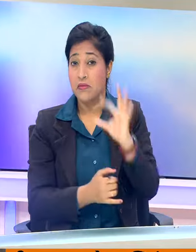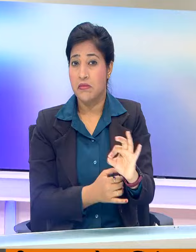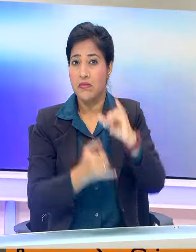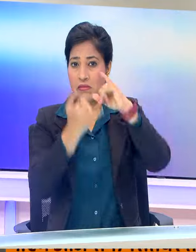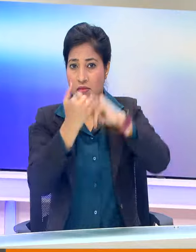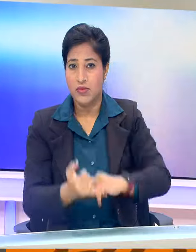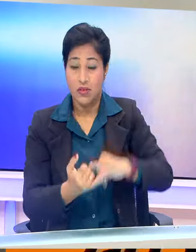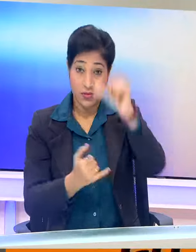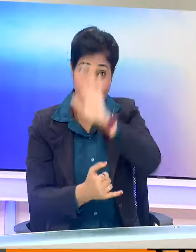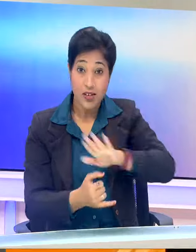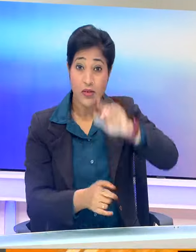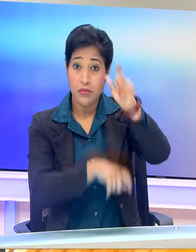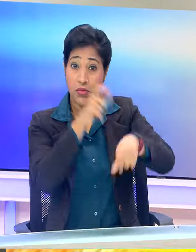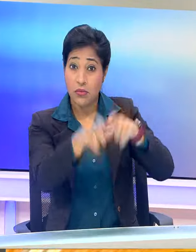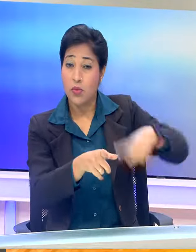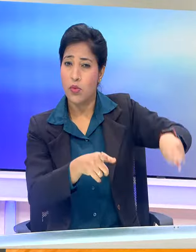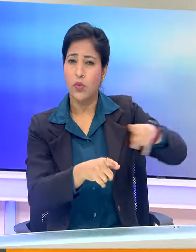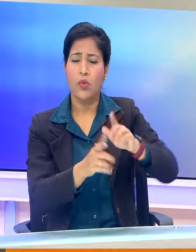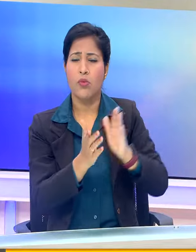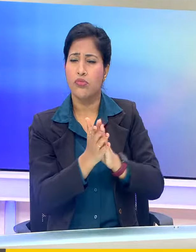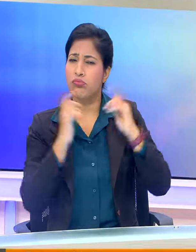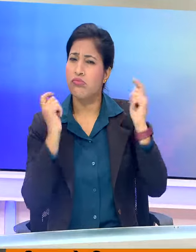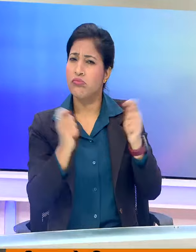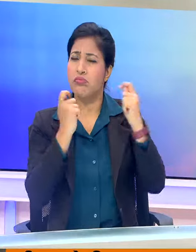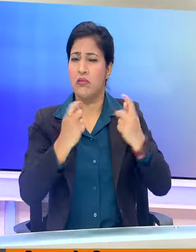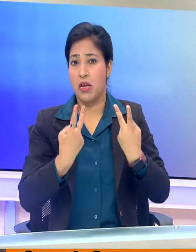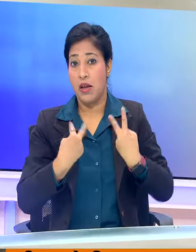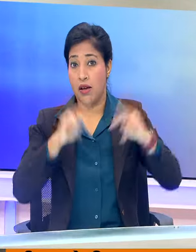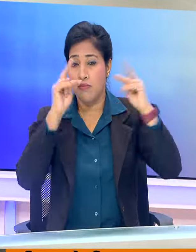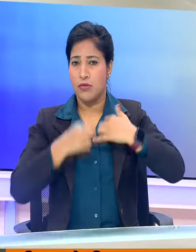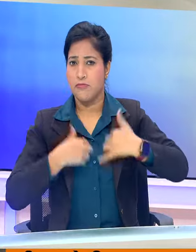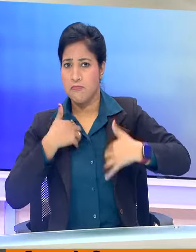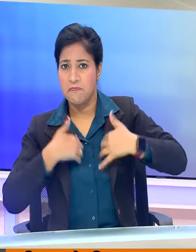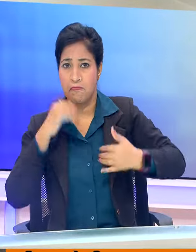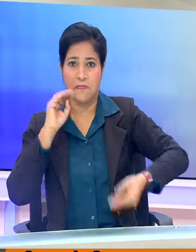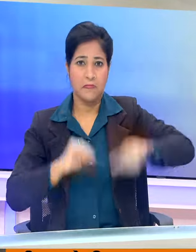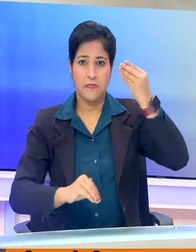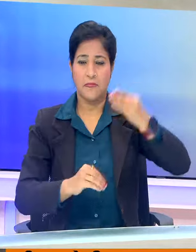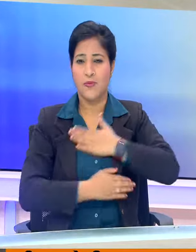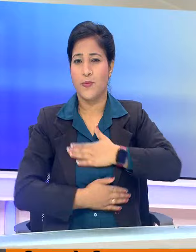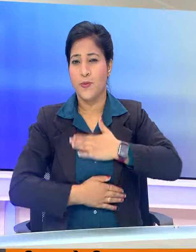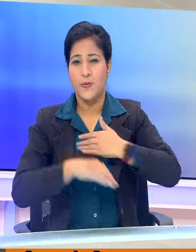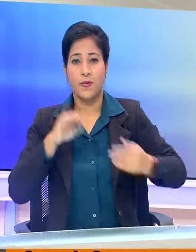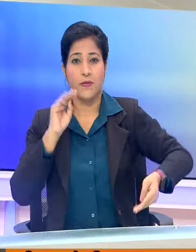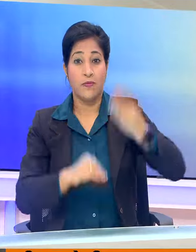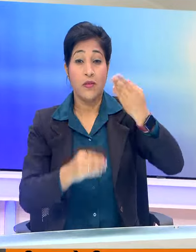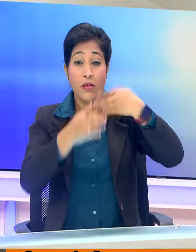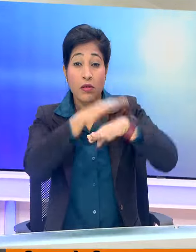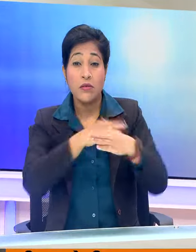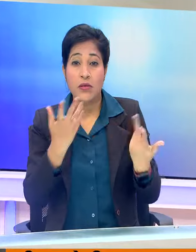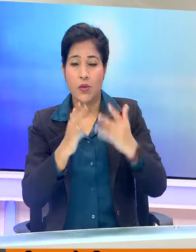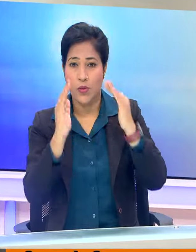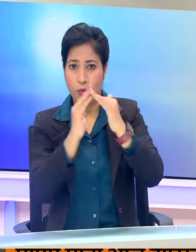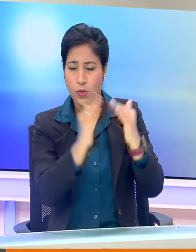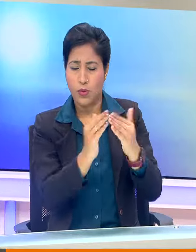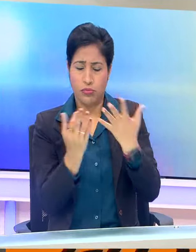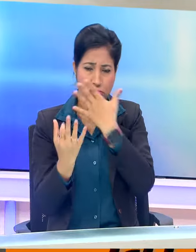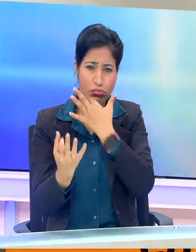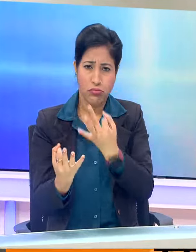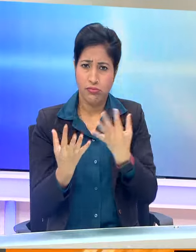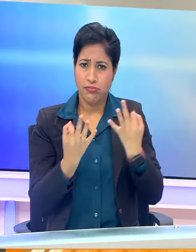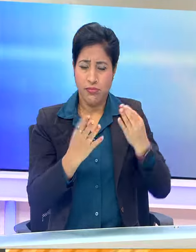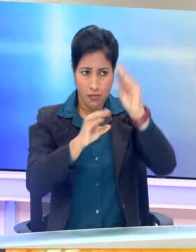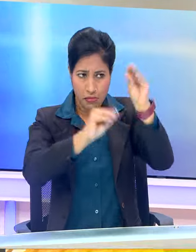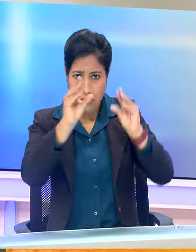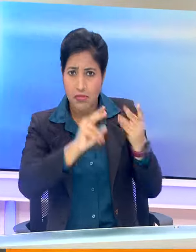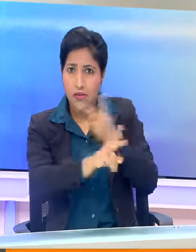से दक्षड भारतिये लोग बड़े उल्लास और जोश के साथ मनाते हैं जिसमें घरों को विशेश रूप से सजाने